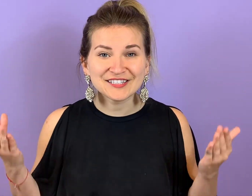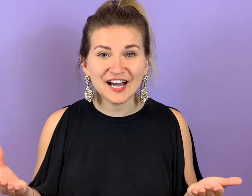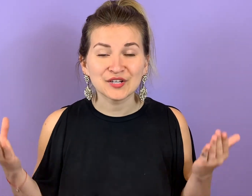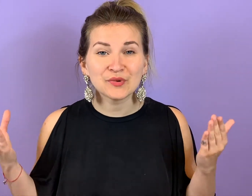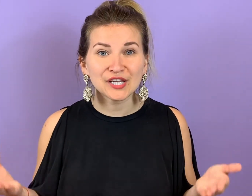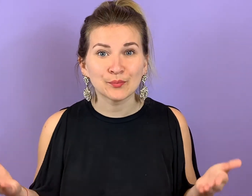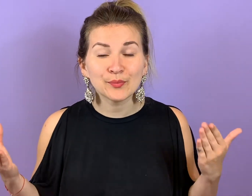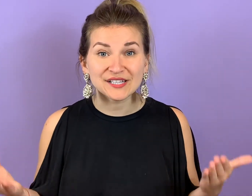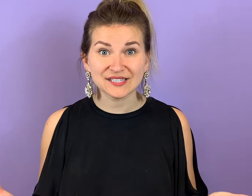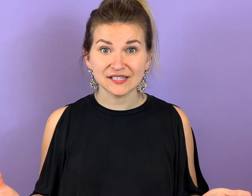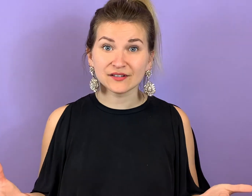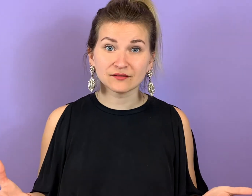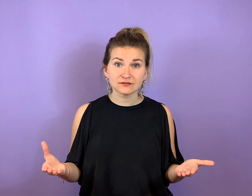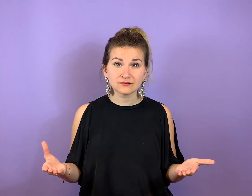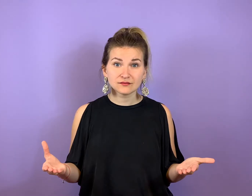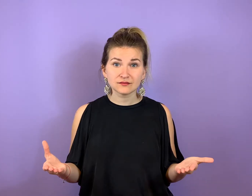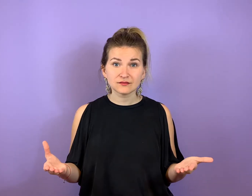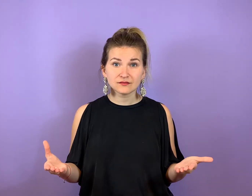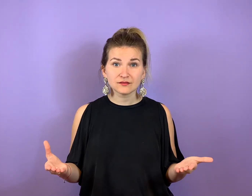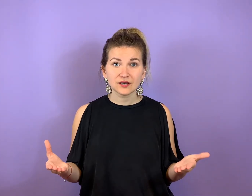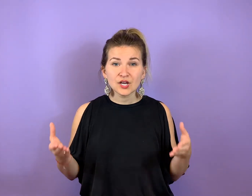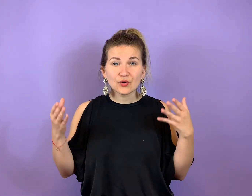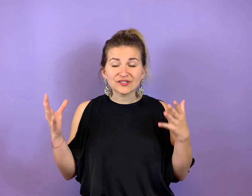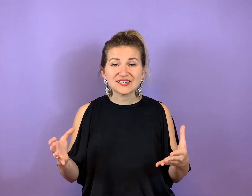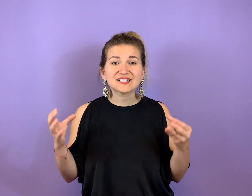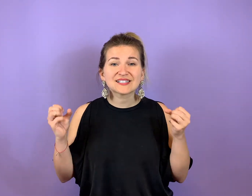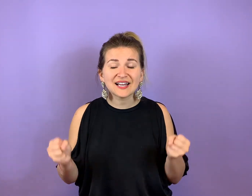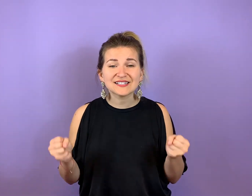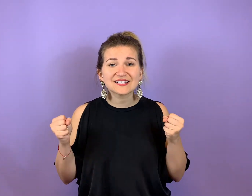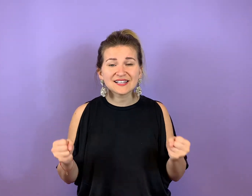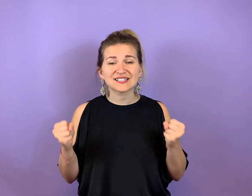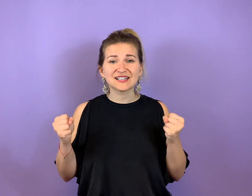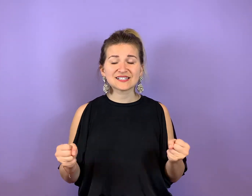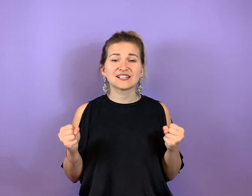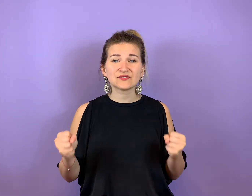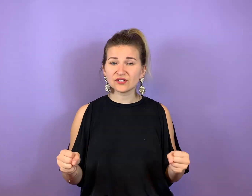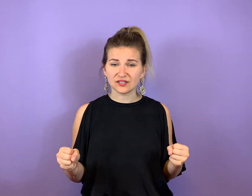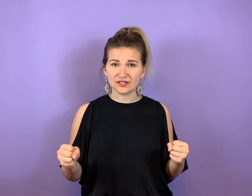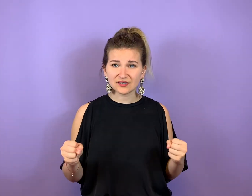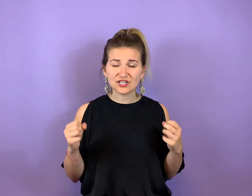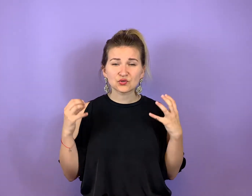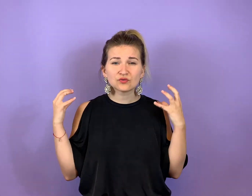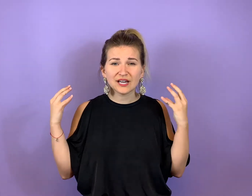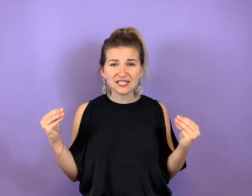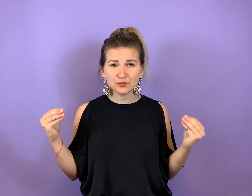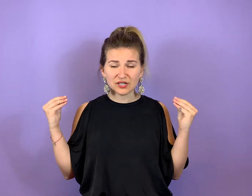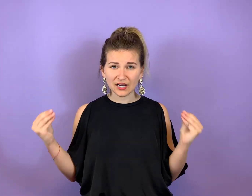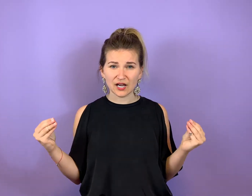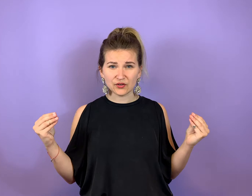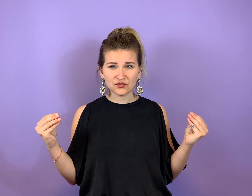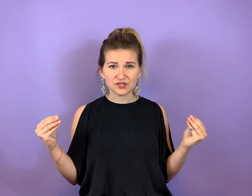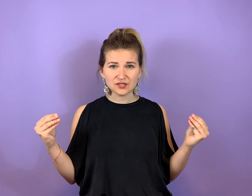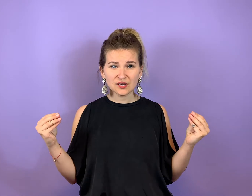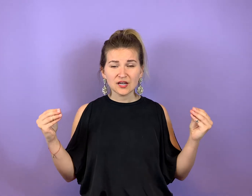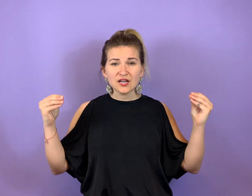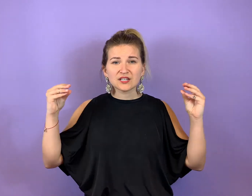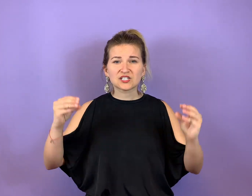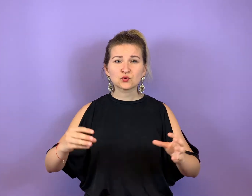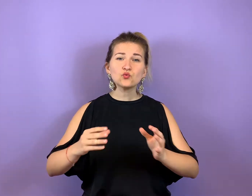deinem Leben passieren? Und das ist ganz, ganz, ganz, ganz wichtig, dass du das begreifst, dass du